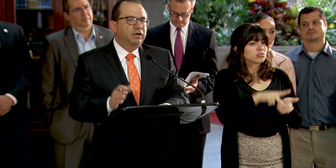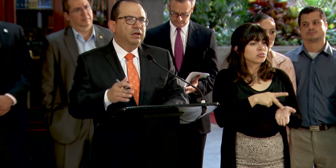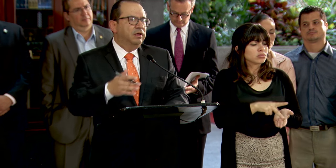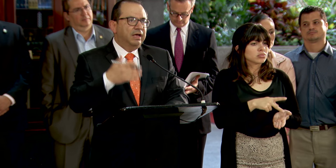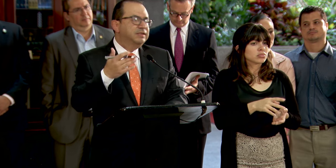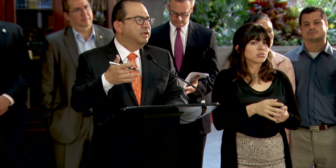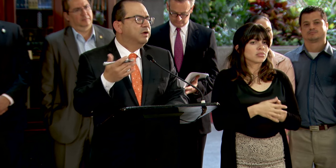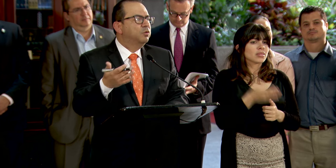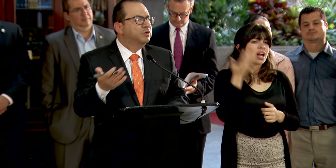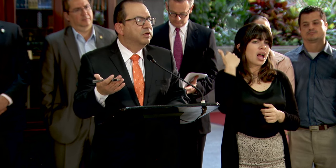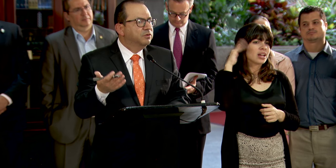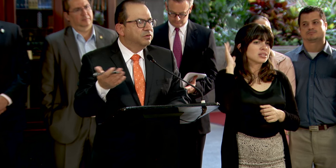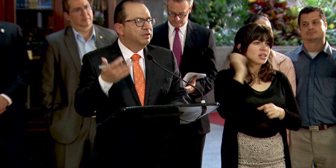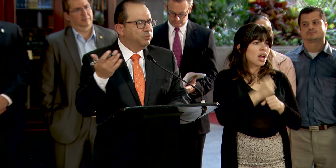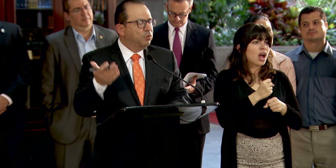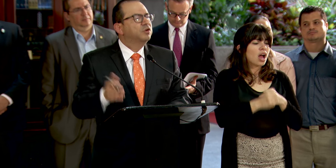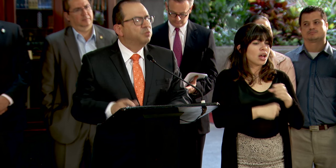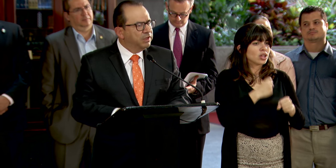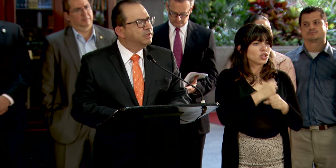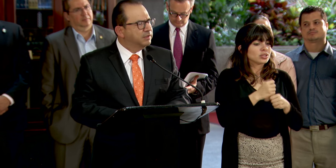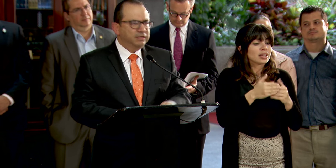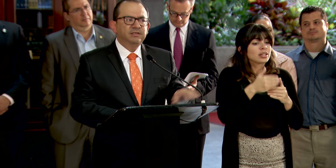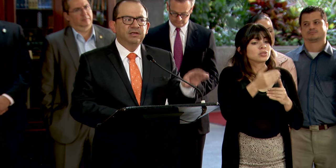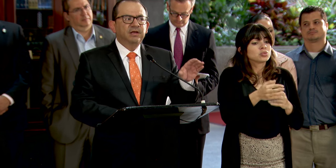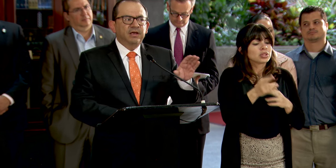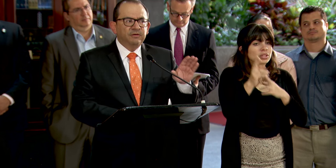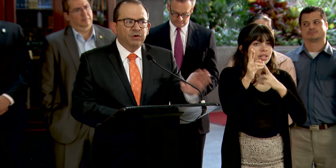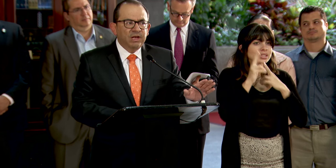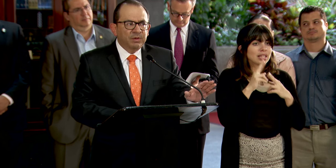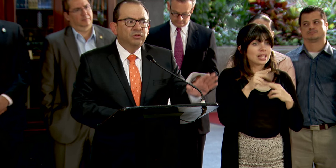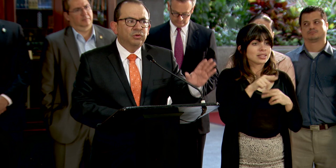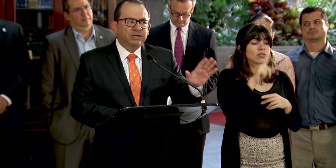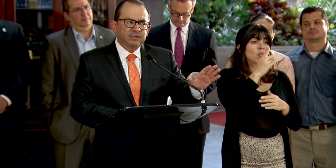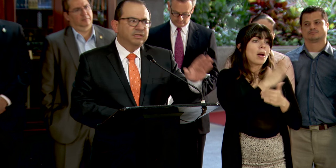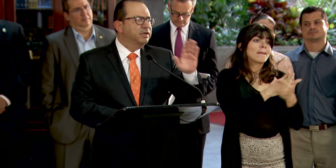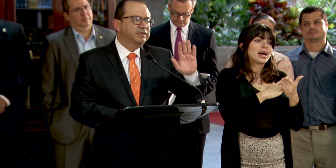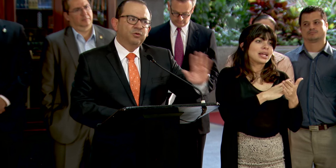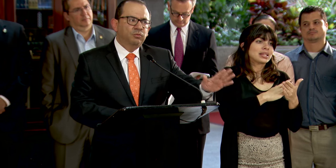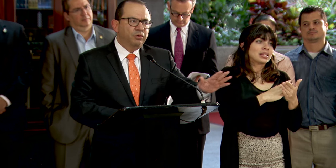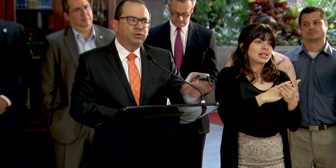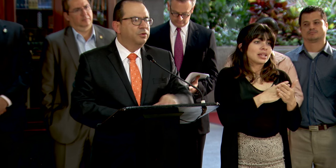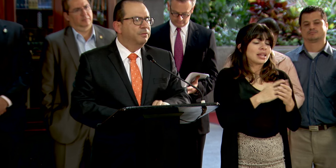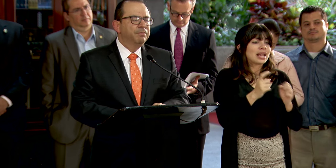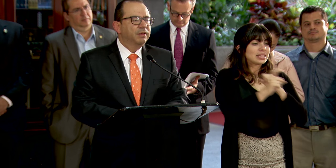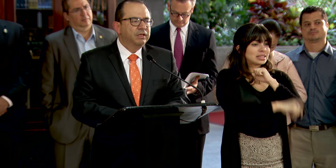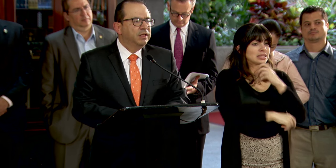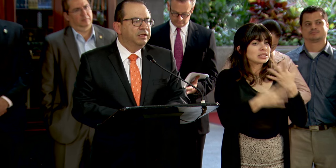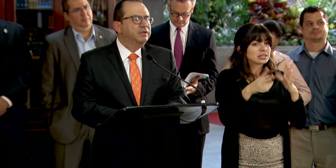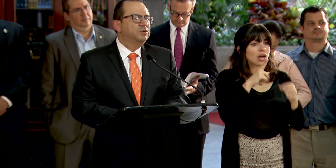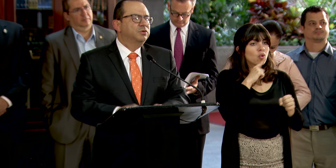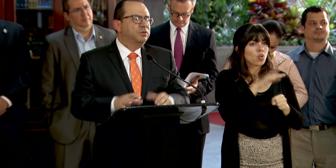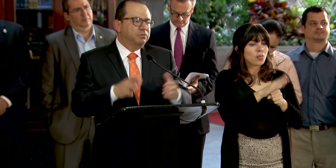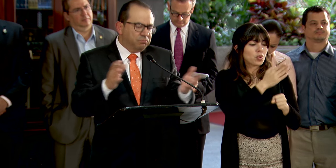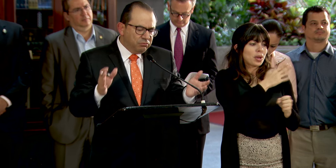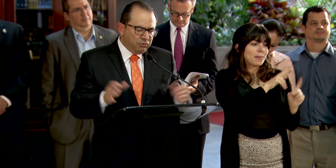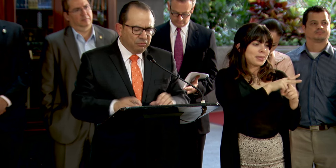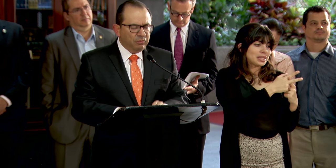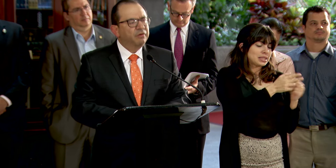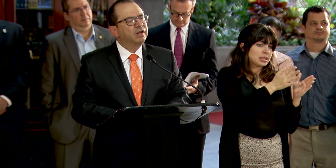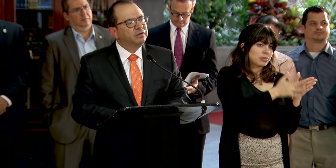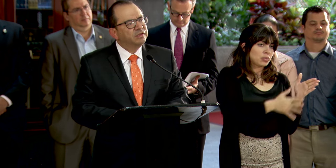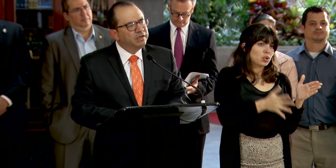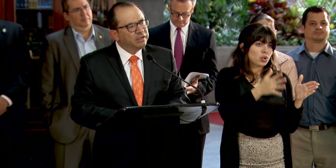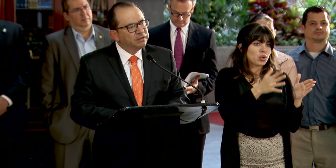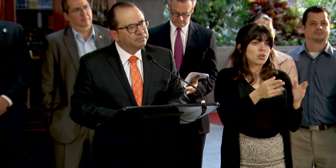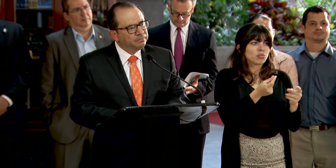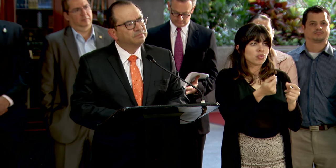hace ya algunos años, poco después de la sentencia. Ese fue un elemento de la sentencia que se cumplió desde el inicio y con